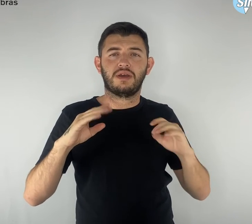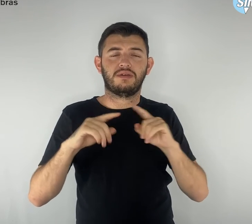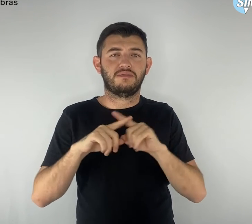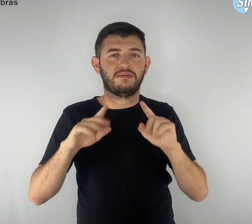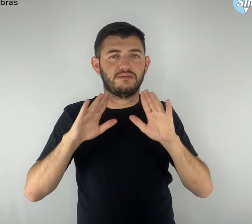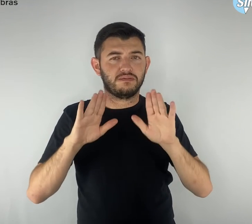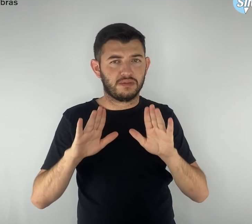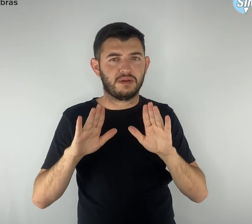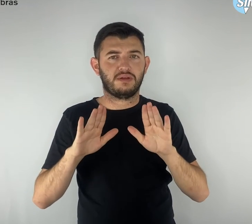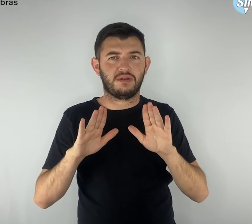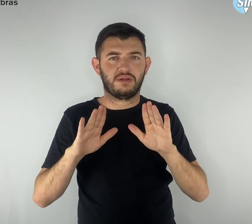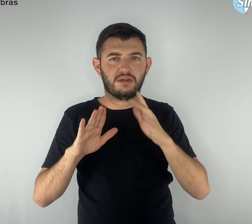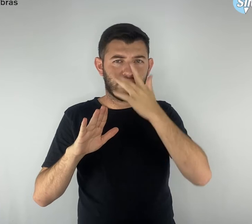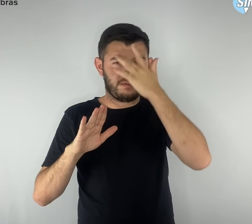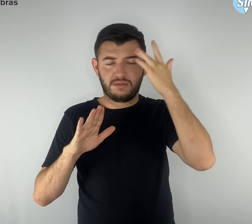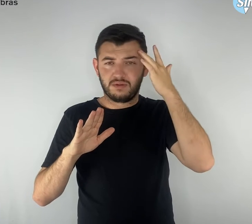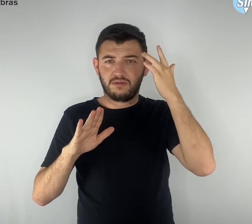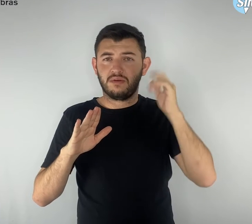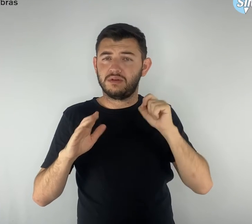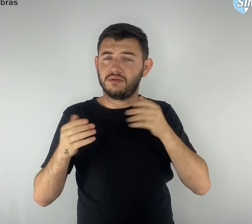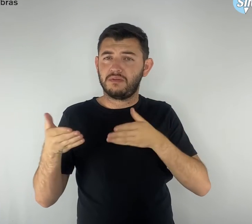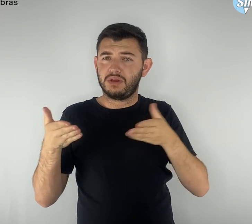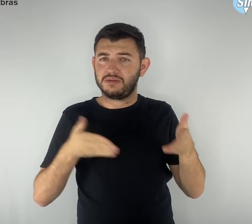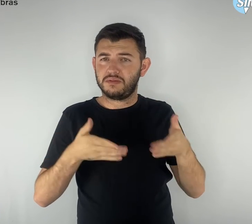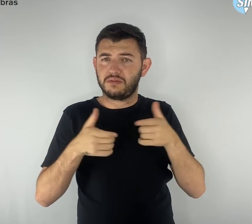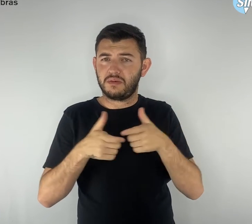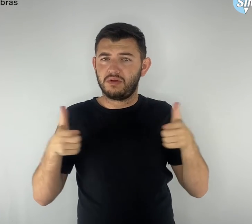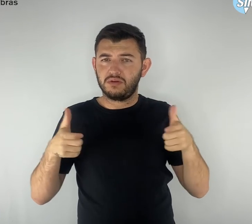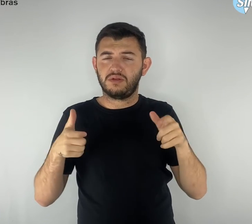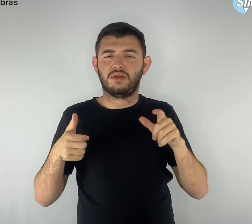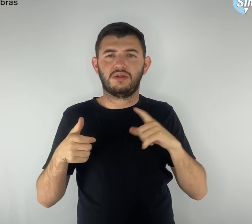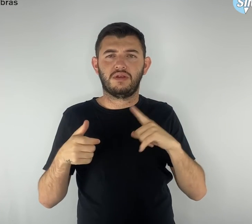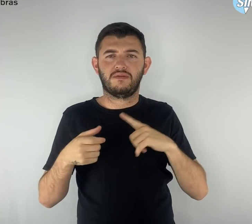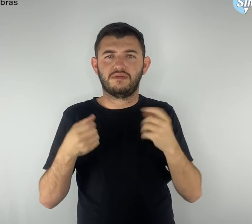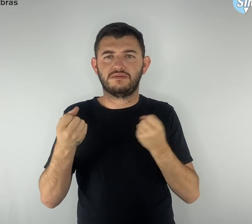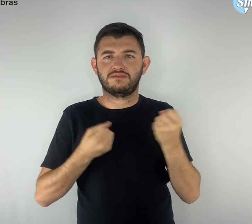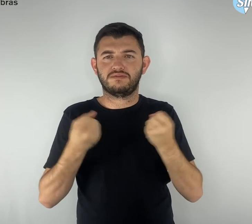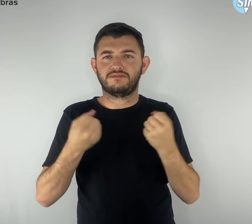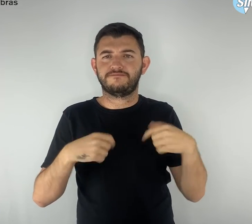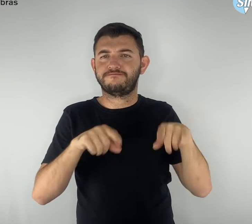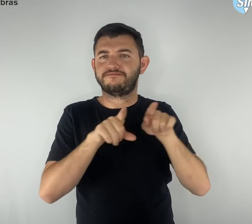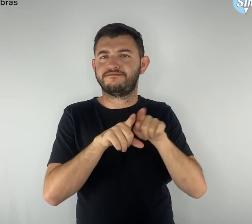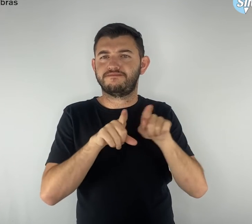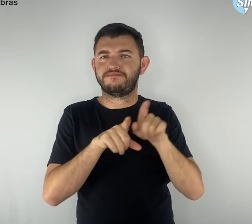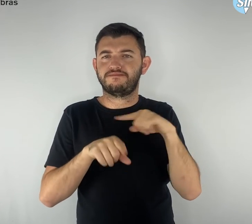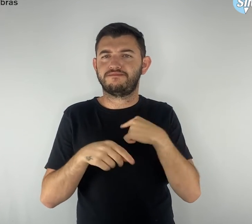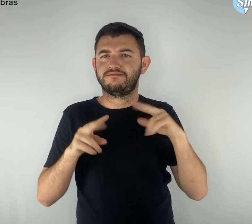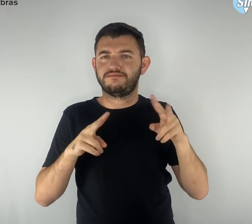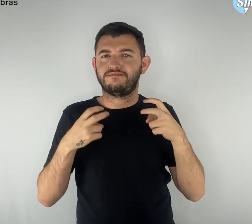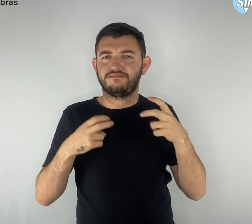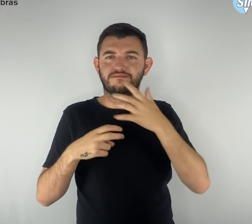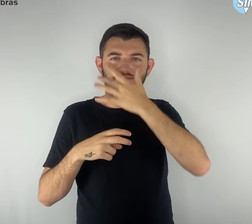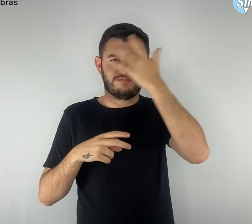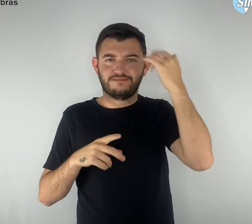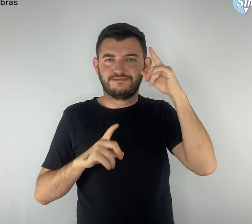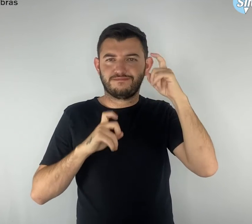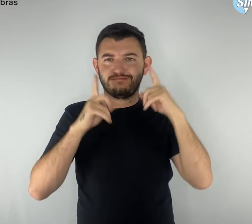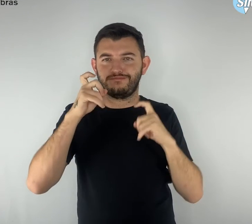conduções. A gente vê, pelo semblante das pessoas, que elas estão satisfeitas e